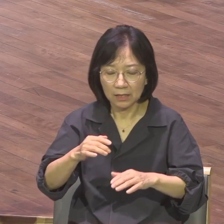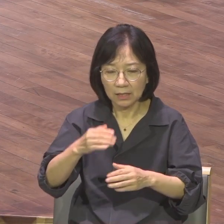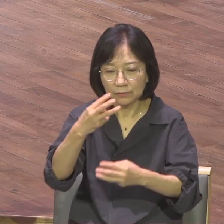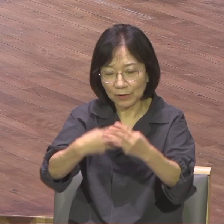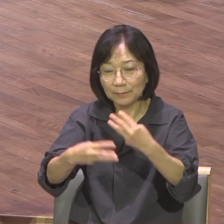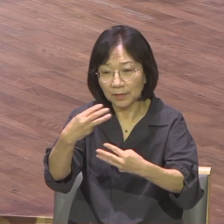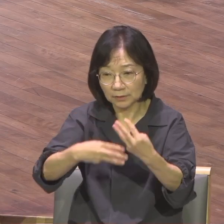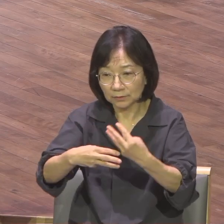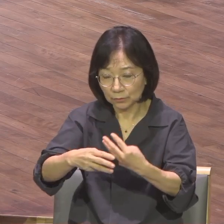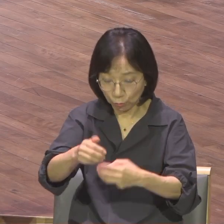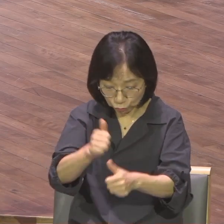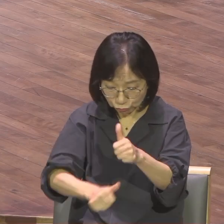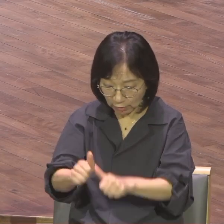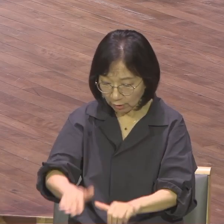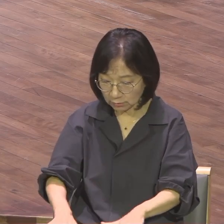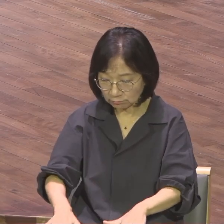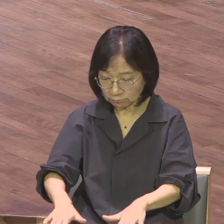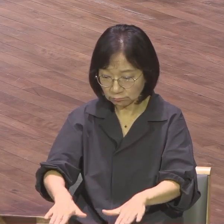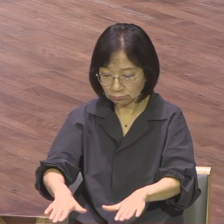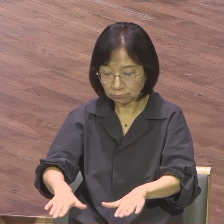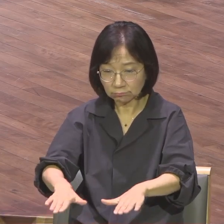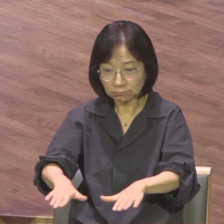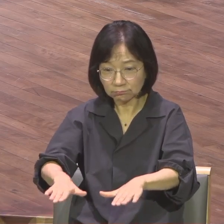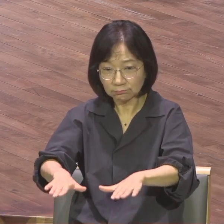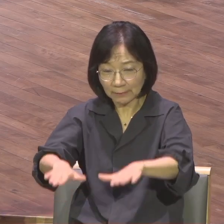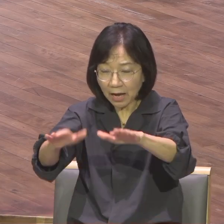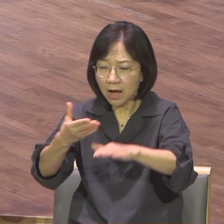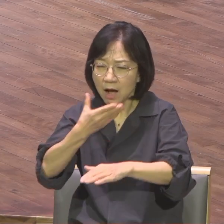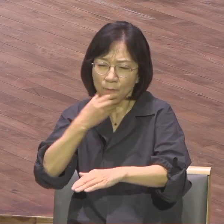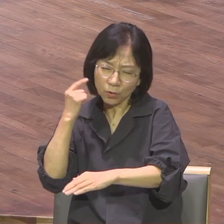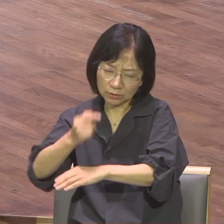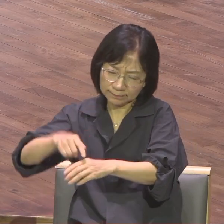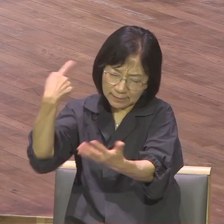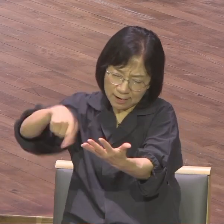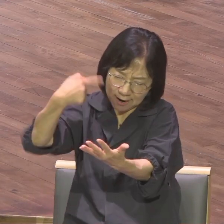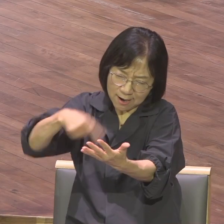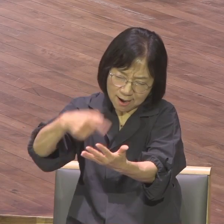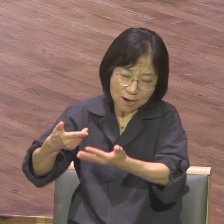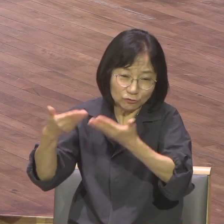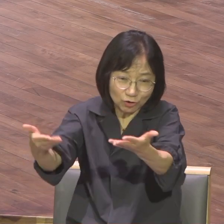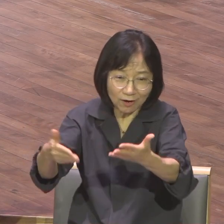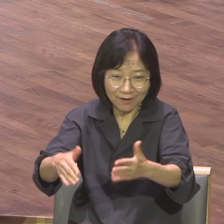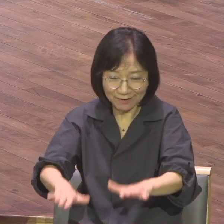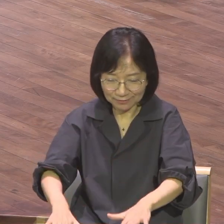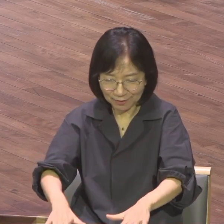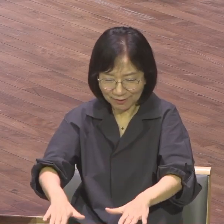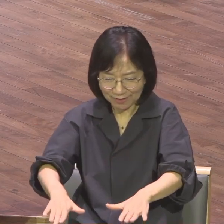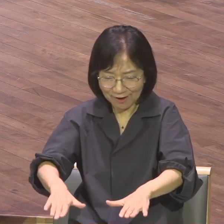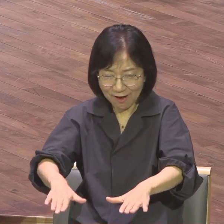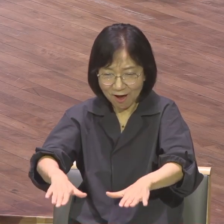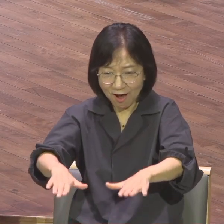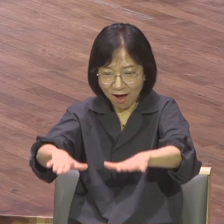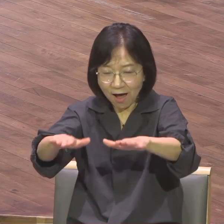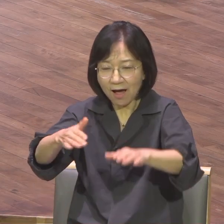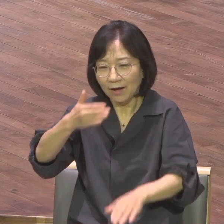랩몬트들이 일어나고 있다니까요 이들이 소망이라 왜? 우리는 가게 돼 있습니다 다 갑니다 다 사라지고 다 없어진다니까요